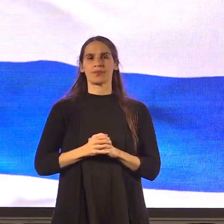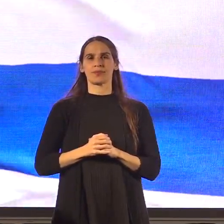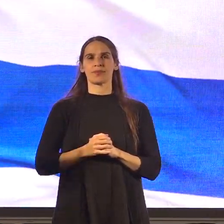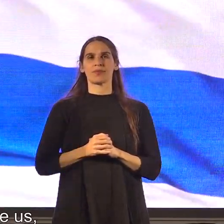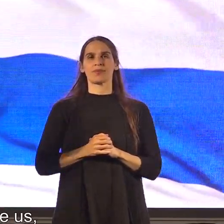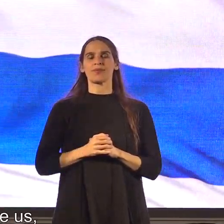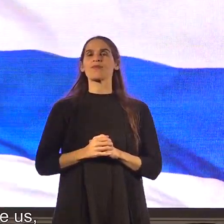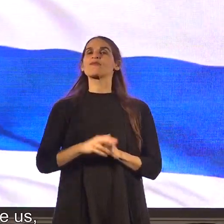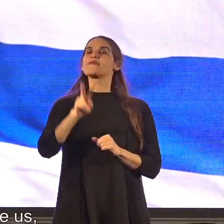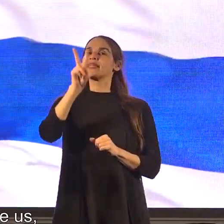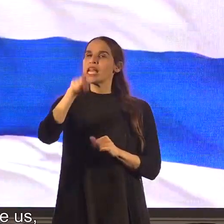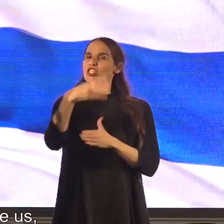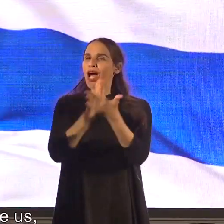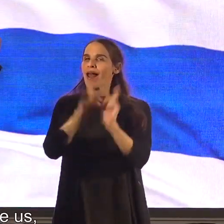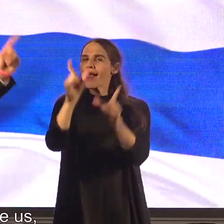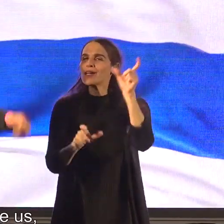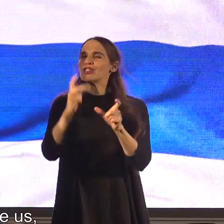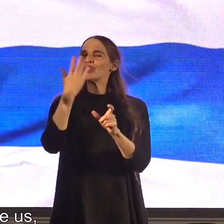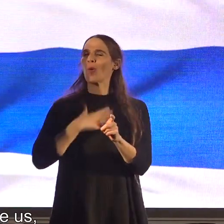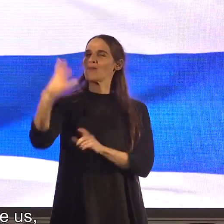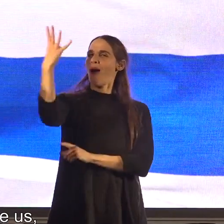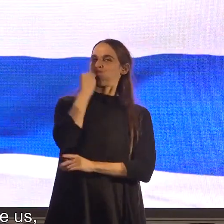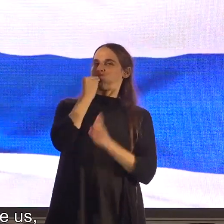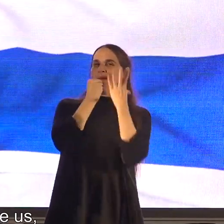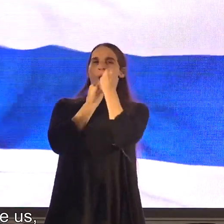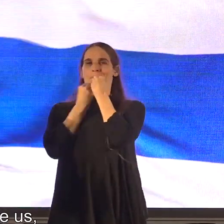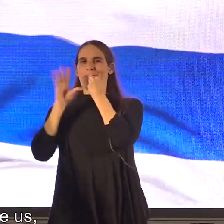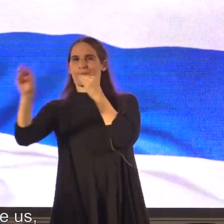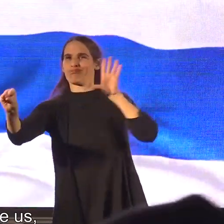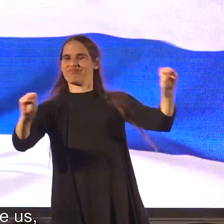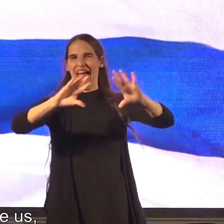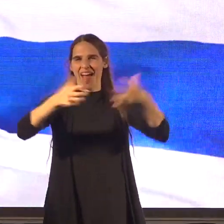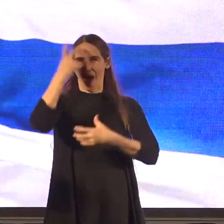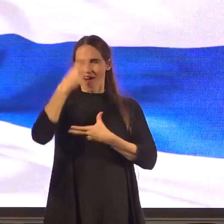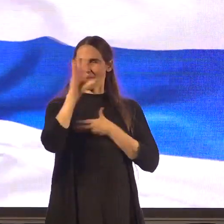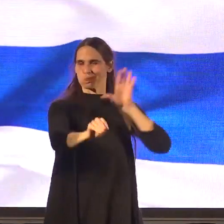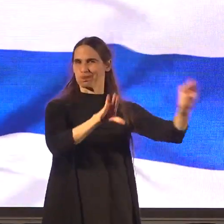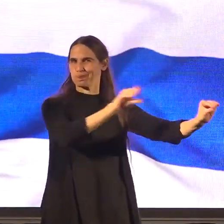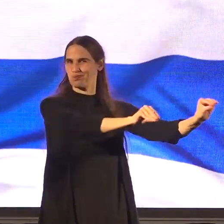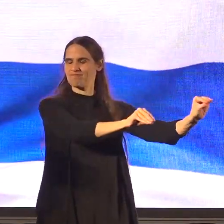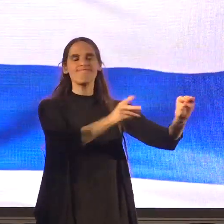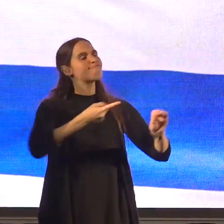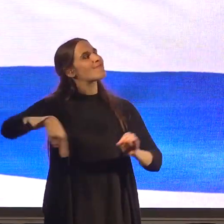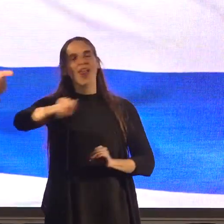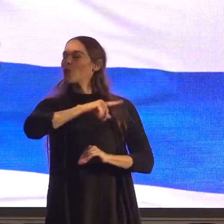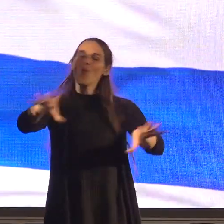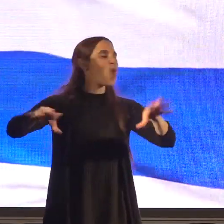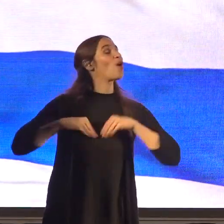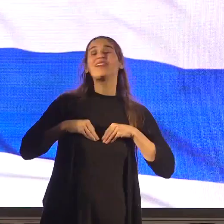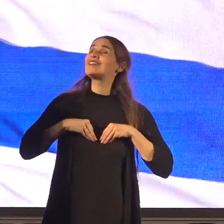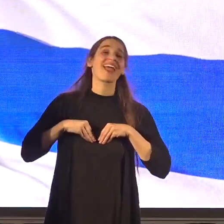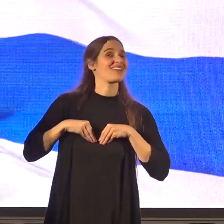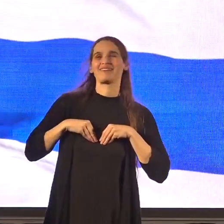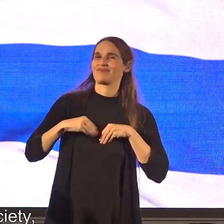יש כאלה שמנסים להשתיק אותנו את החברה הערבית אנחנו לא ניתן